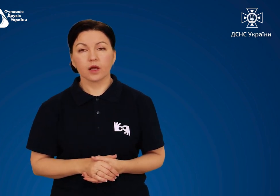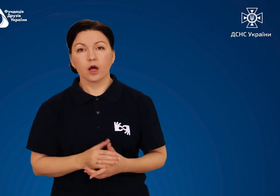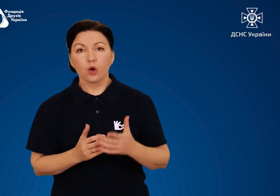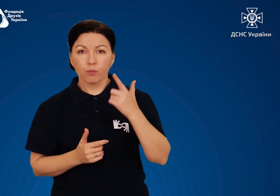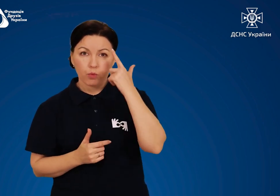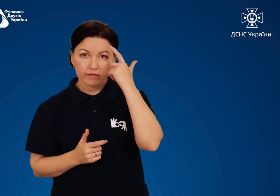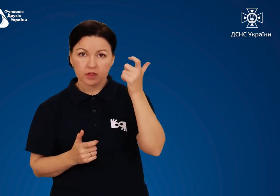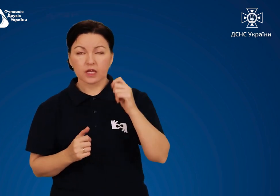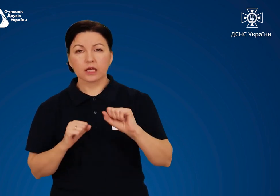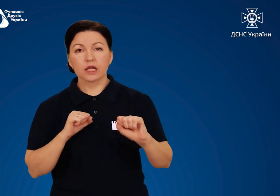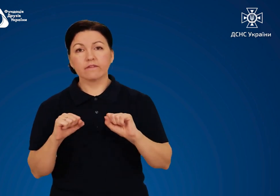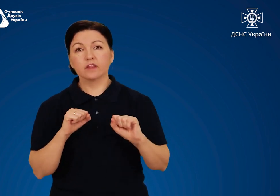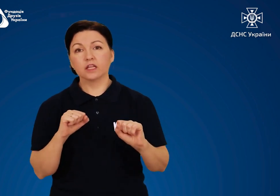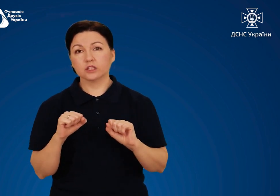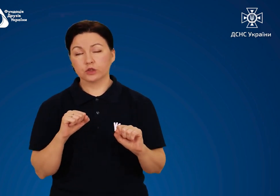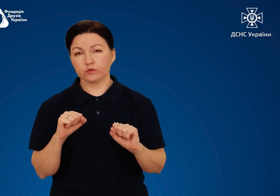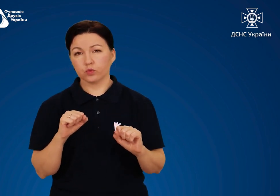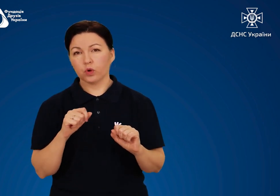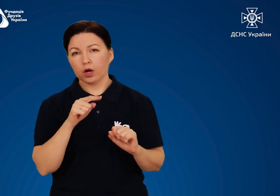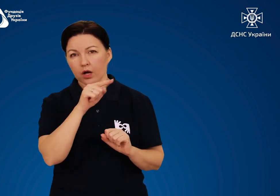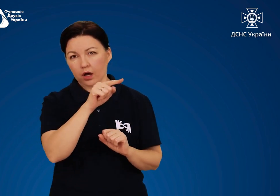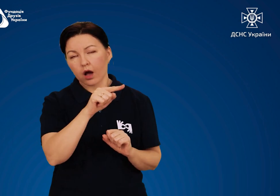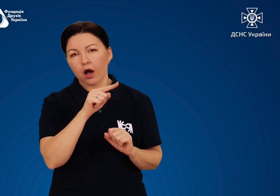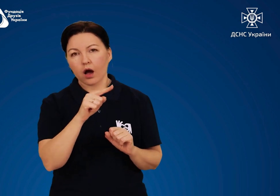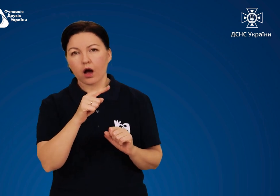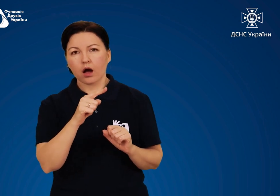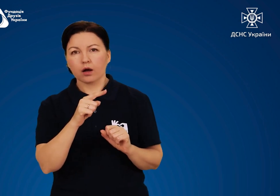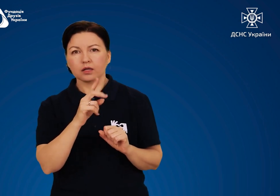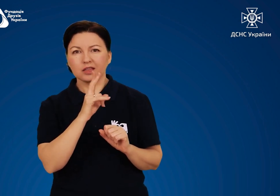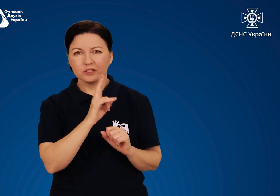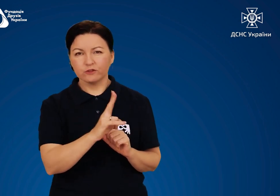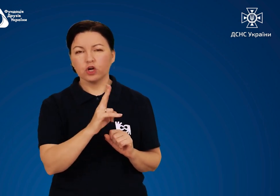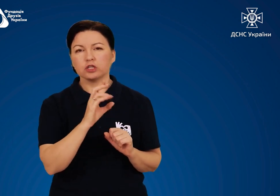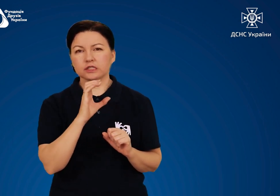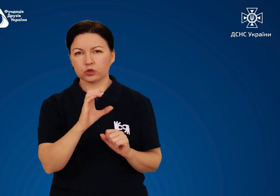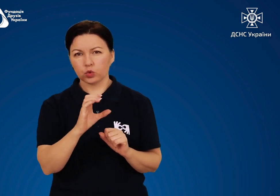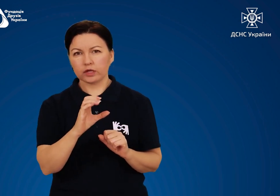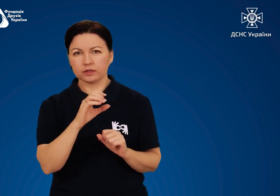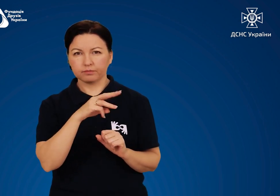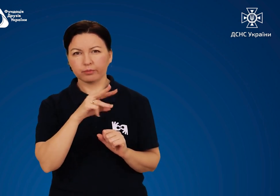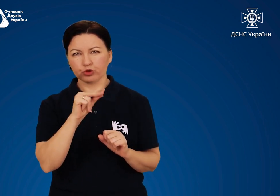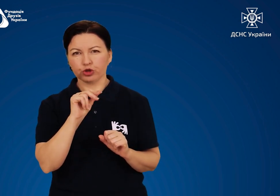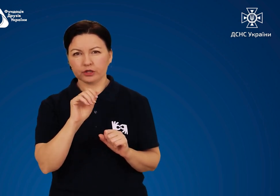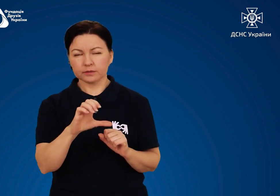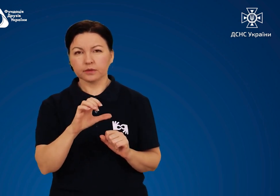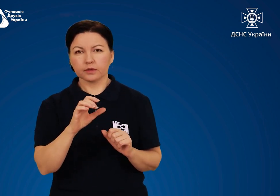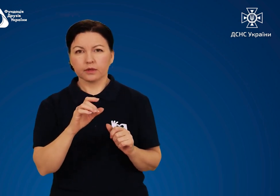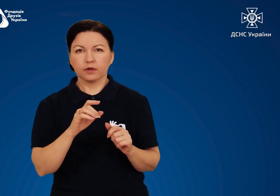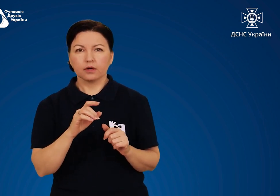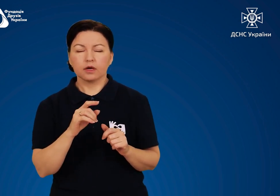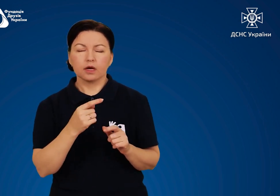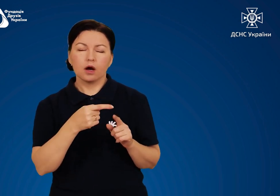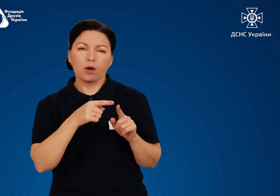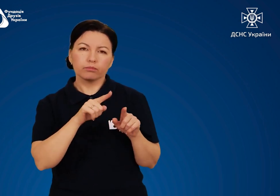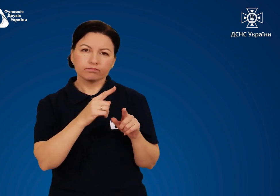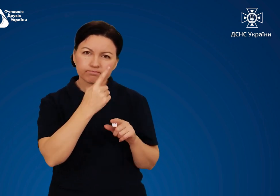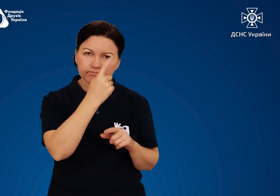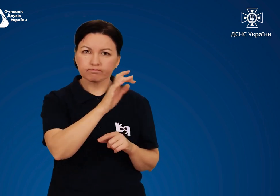Повідомте керівництву з ліквідації надзвичайних ситуацій чи адміністрації населеного пункту